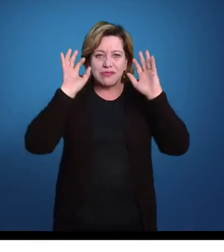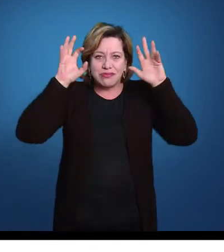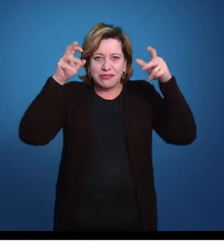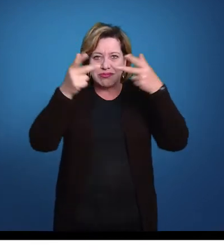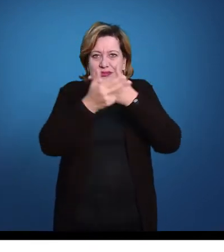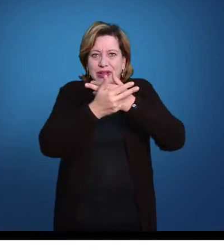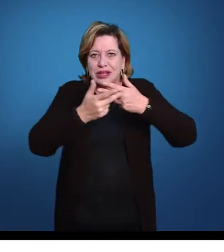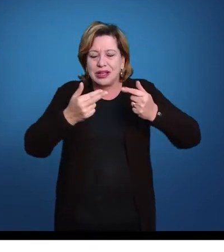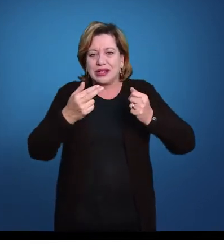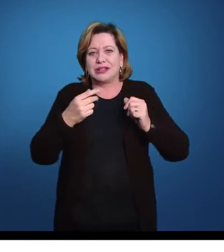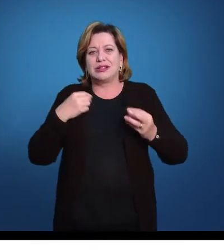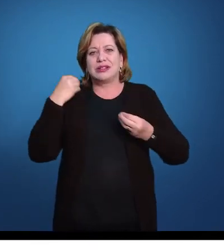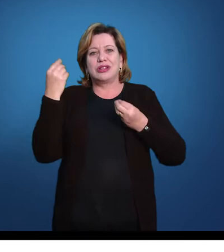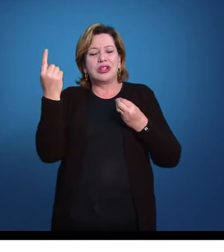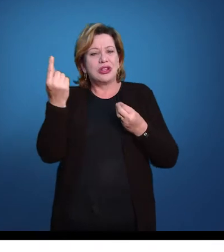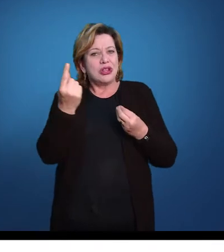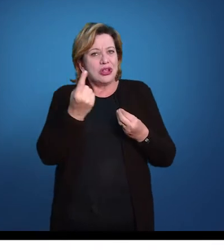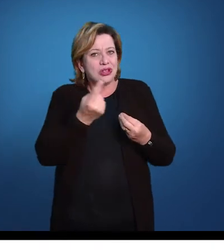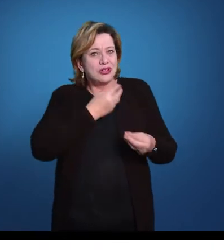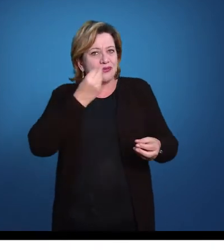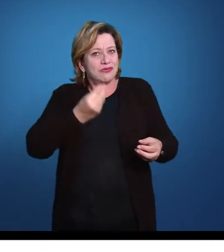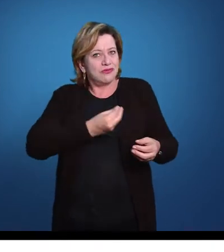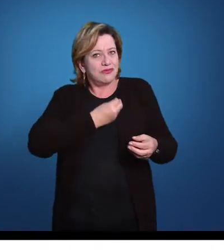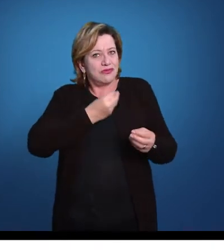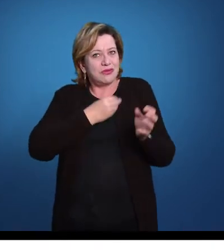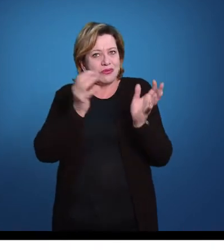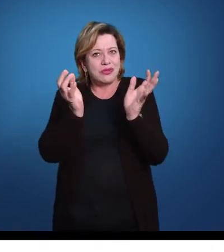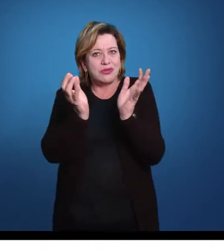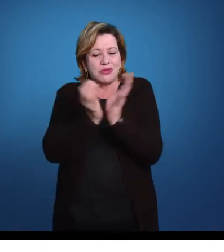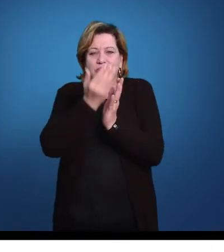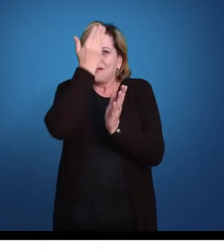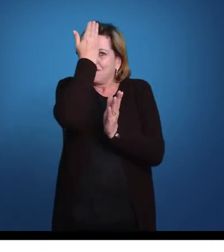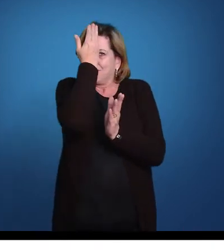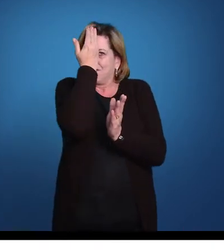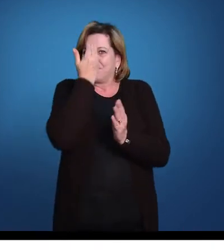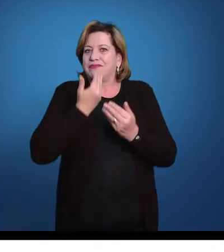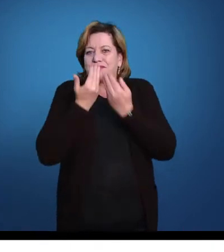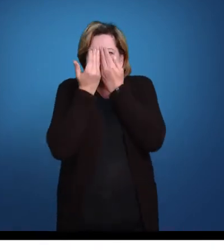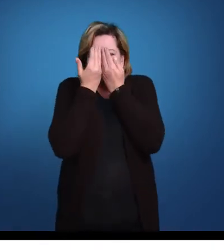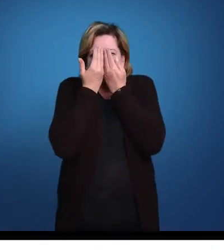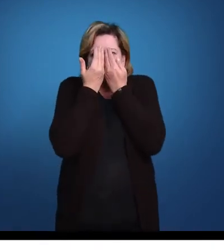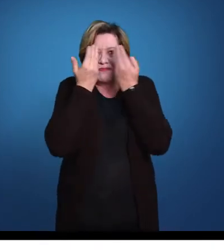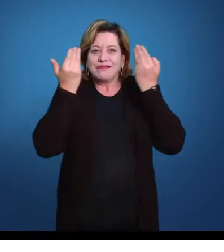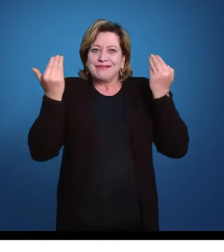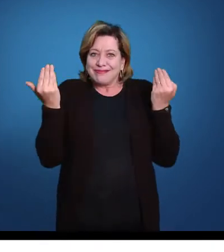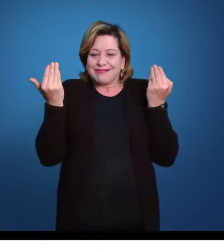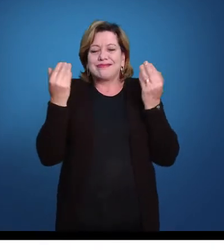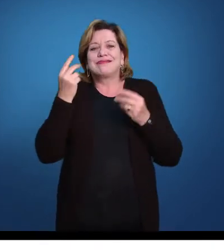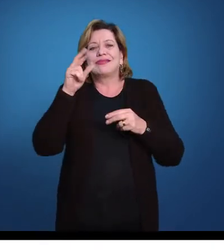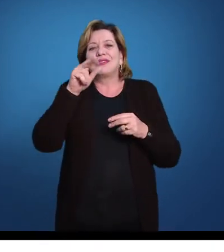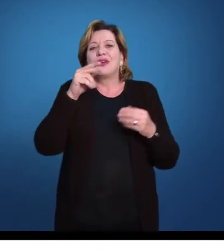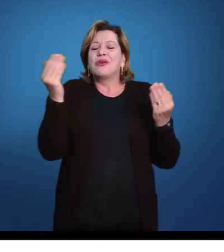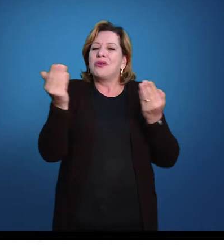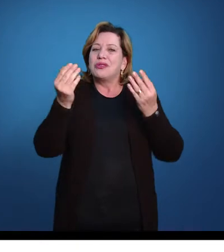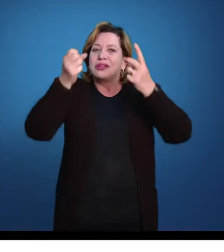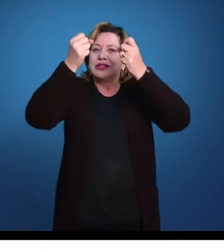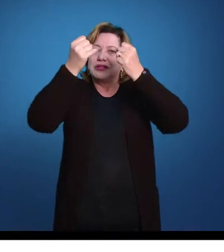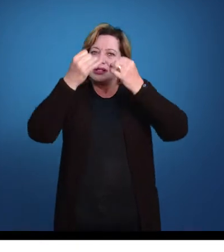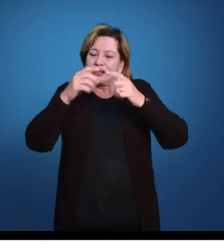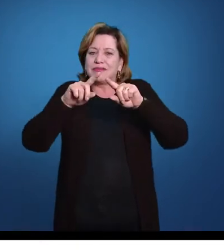a gente está dentro de um grupo de animais que são bilaterais e deuterostômios, o que a gente está falando hoje, só que o grupo